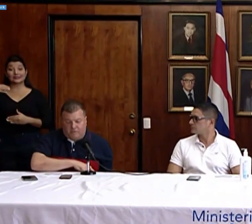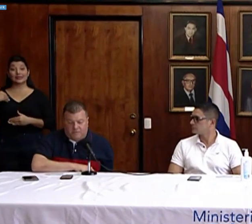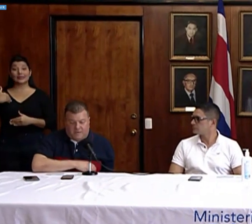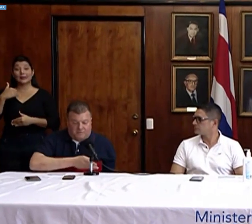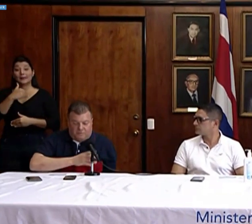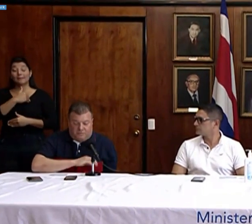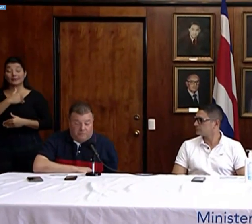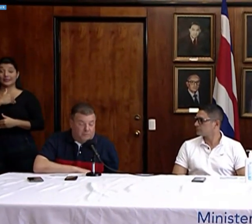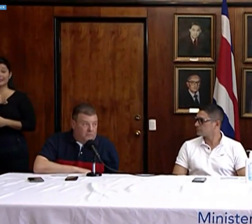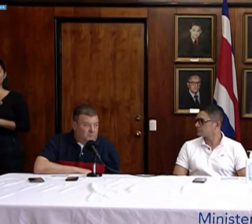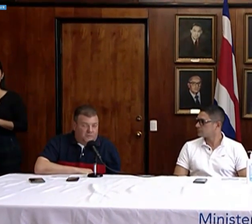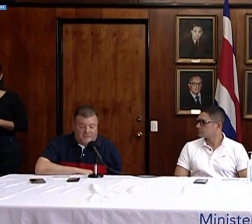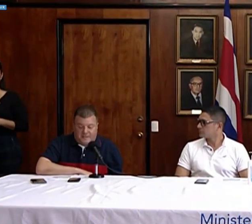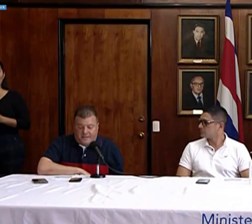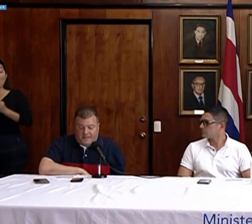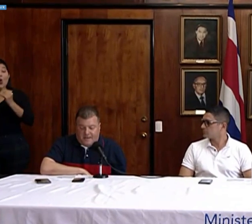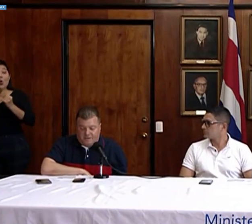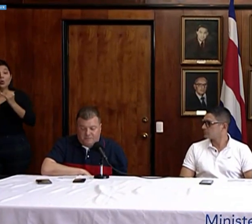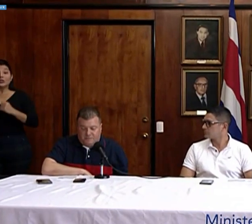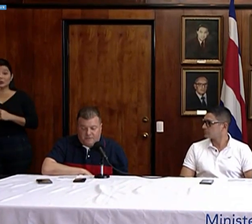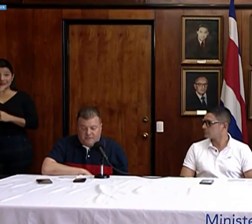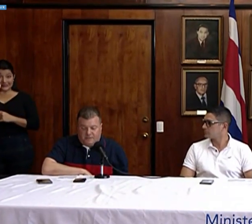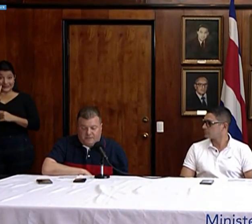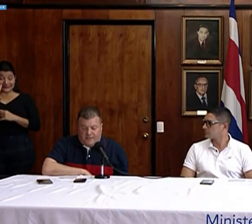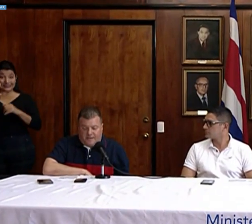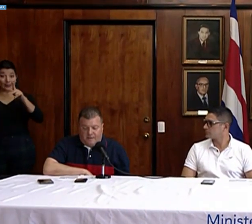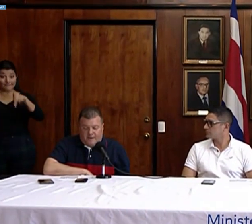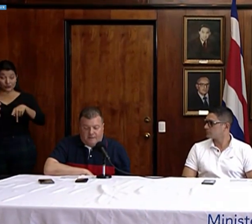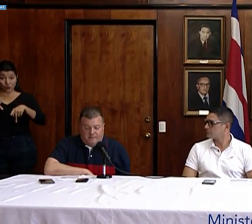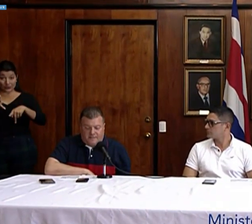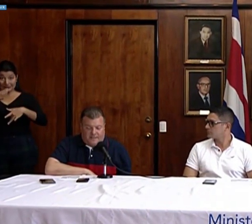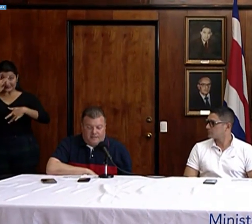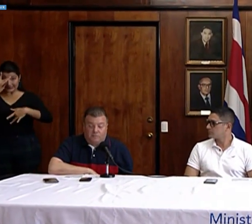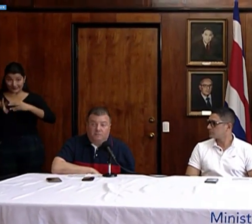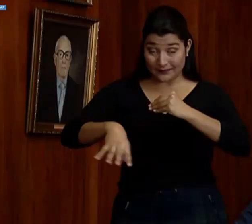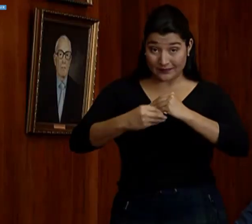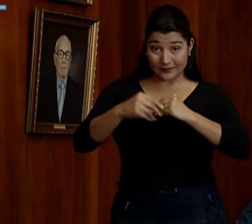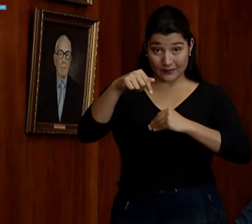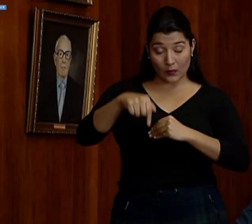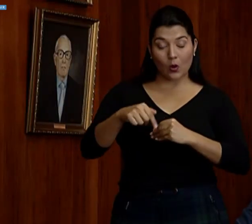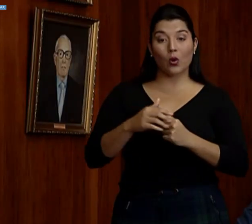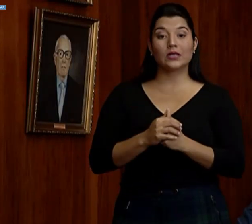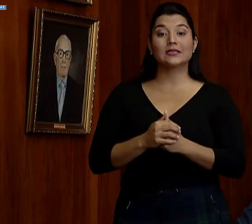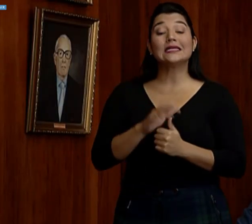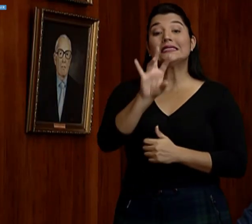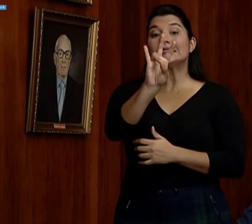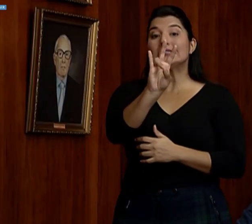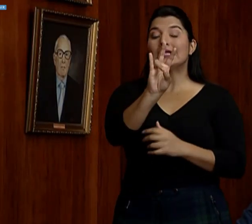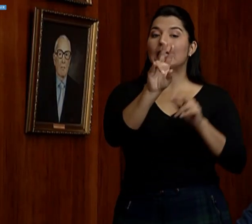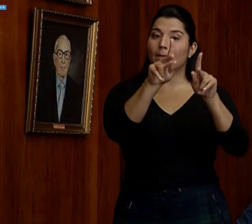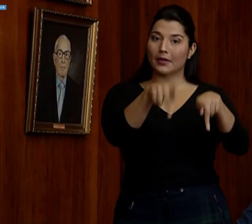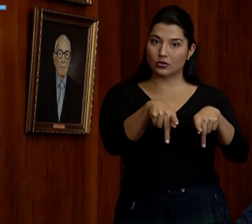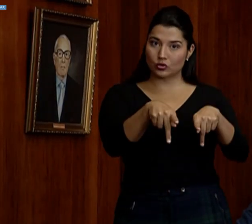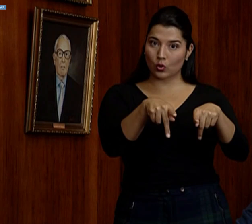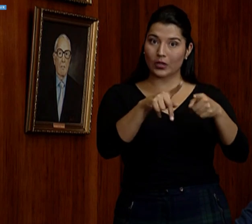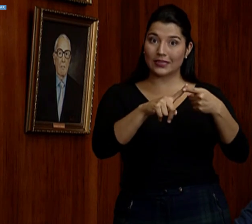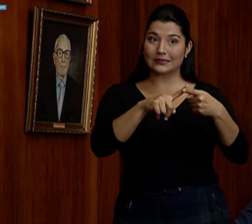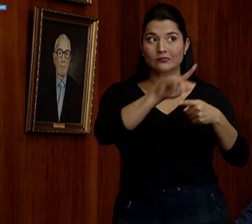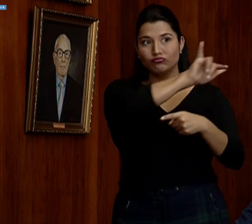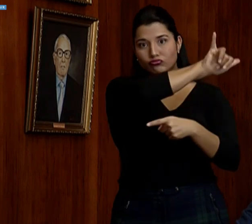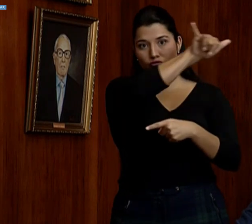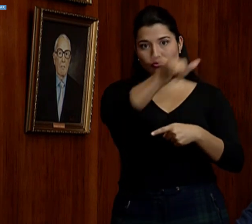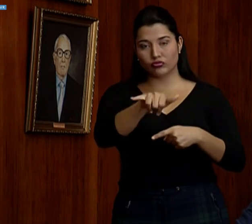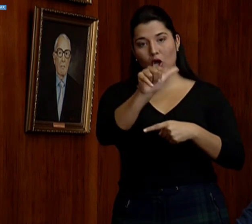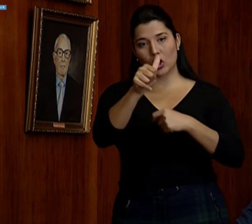Bueno, los casos, los últimos 17 casos tienen que ver, 7 son personas que vienen del extranjero,